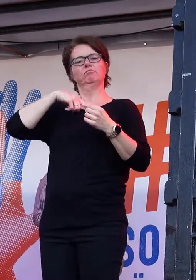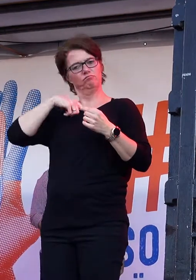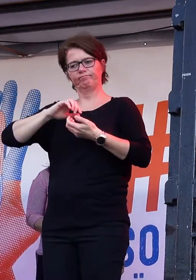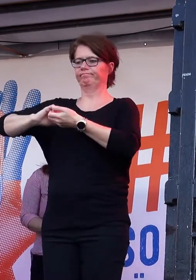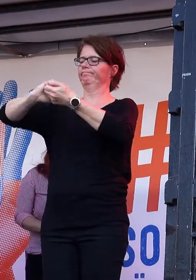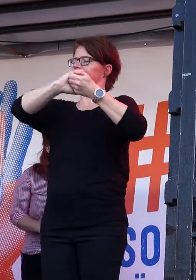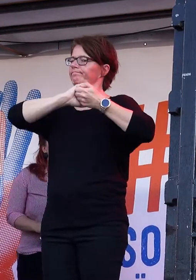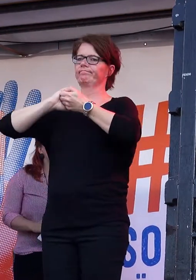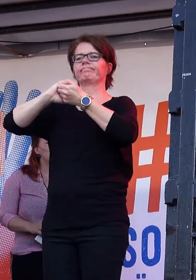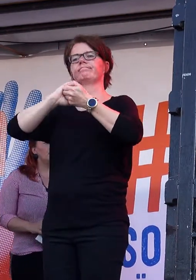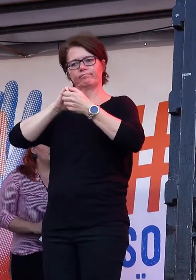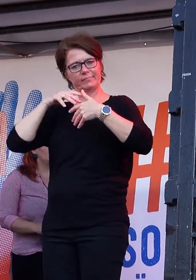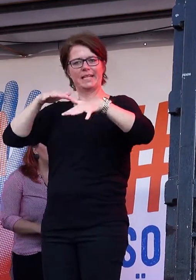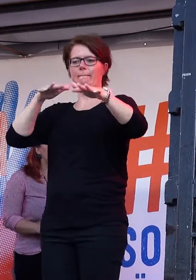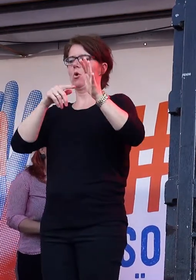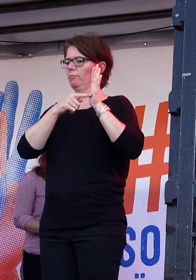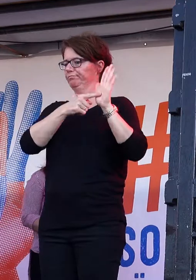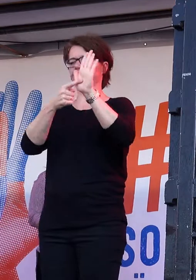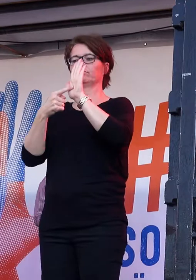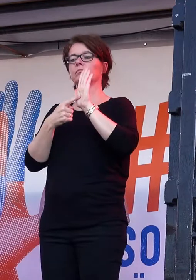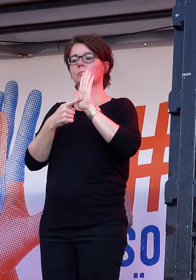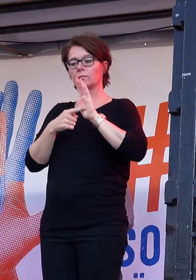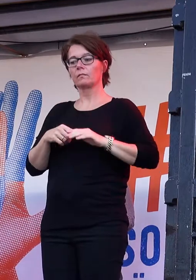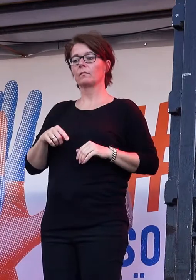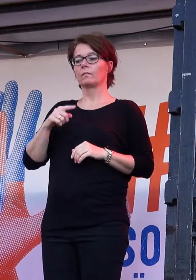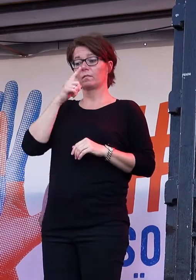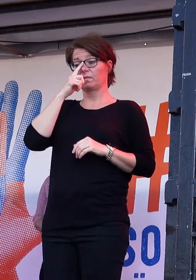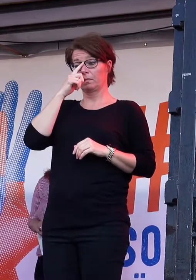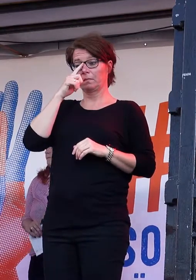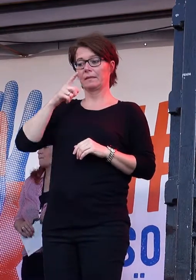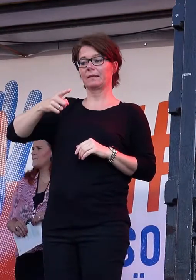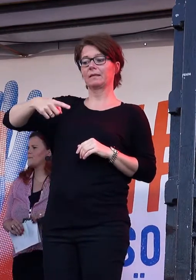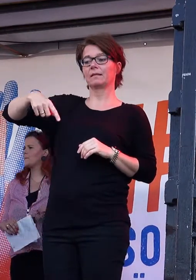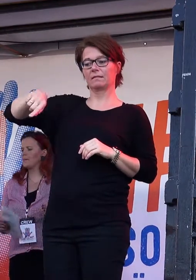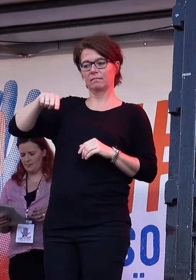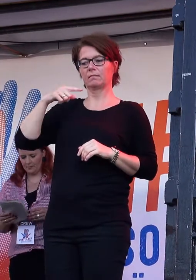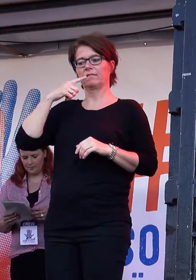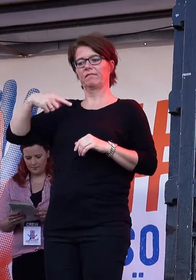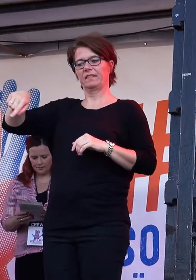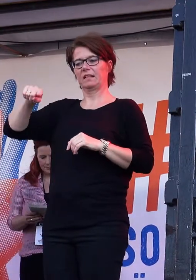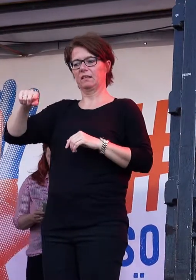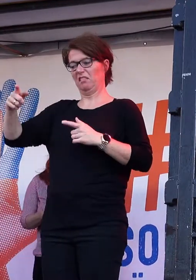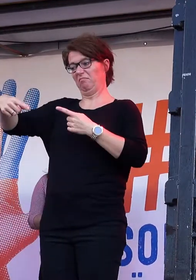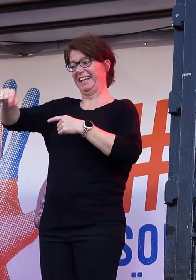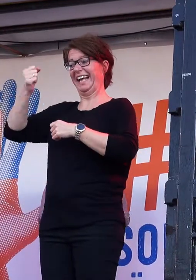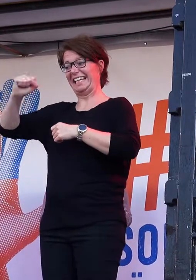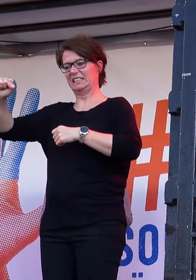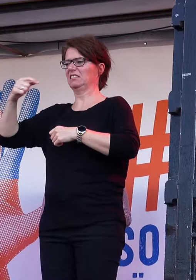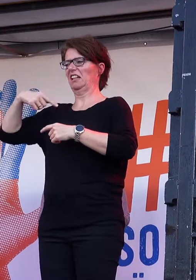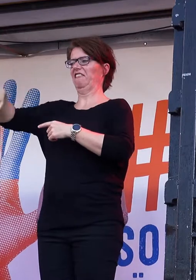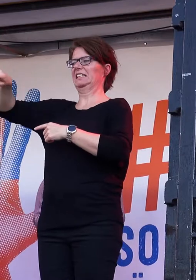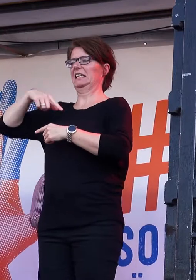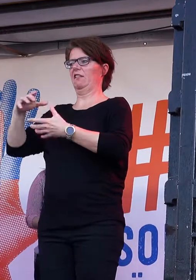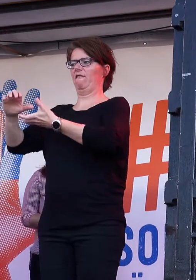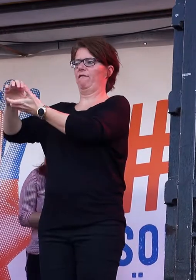mich das zutiefst. Im Herbst 89 war das ganz anders. Und es waren vor allem ganz